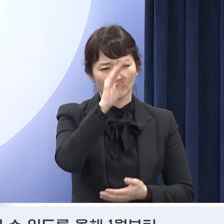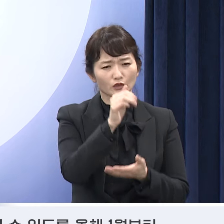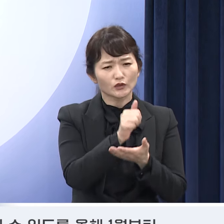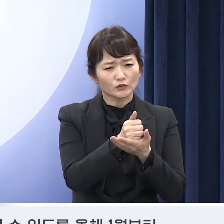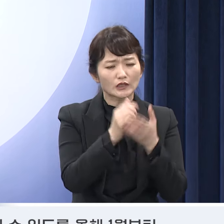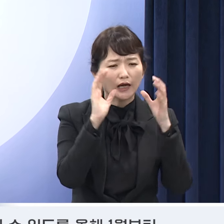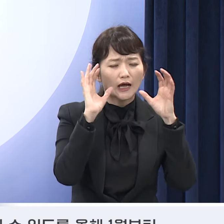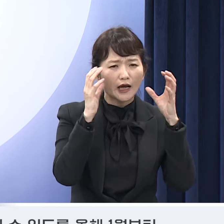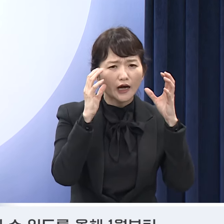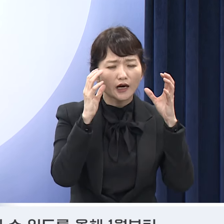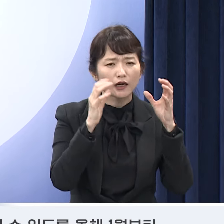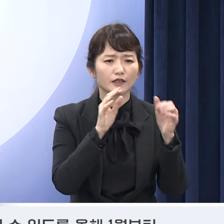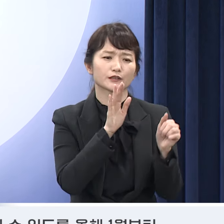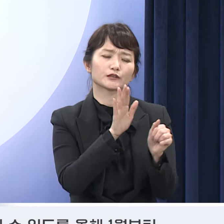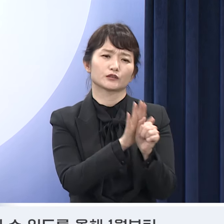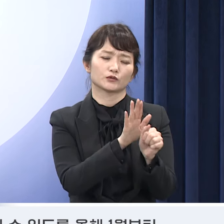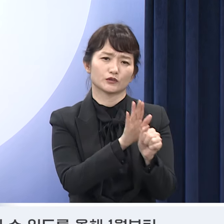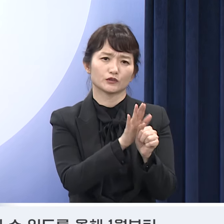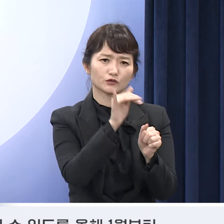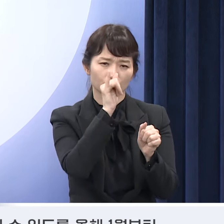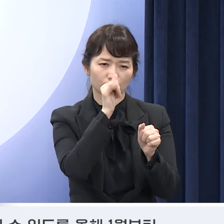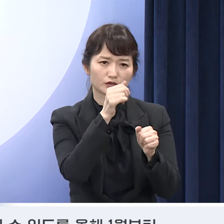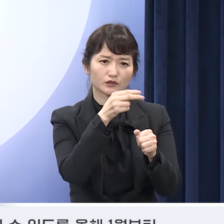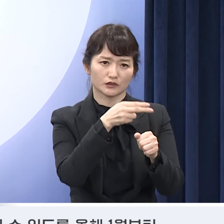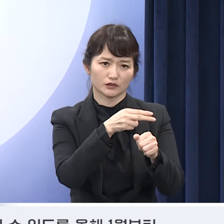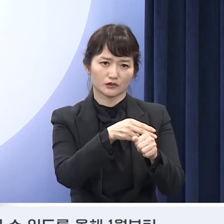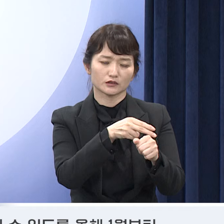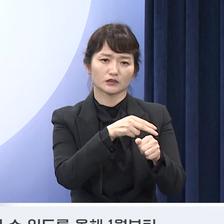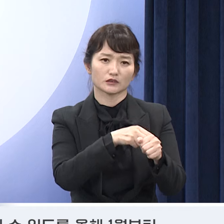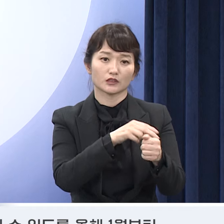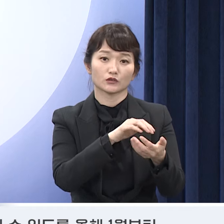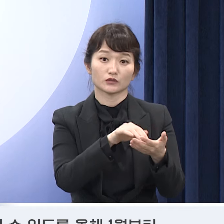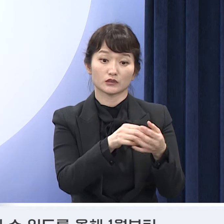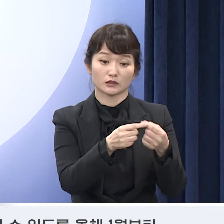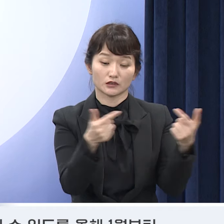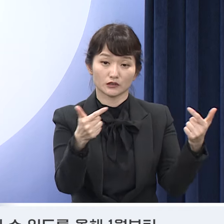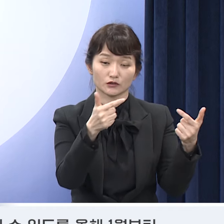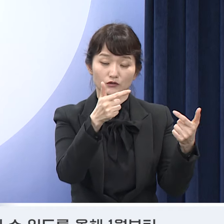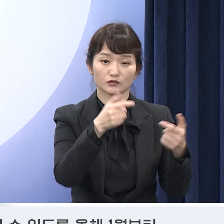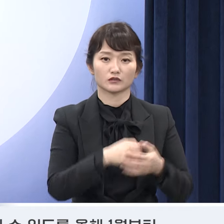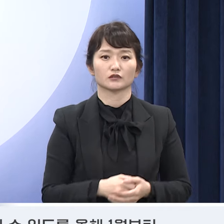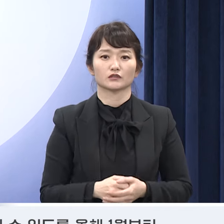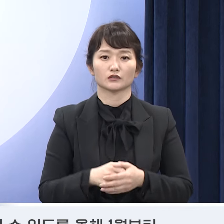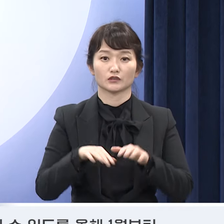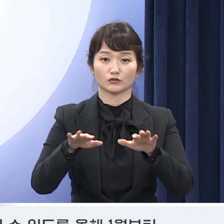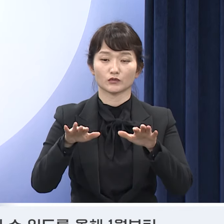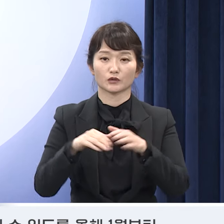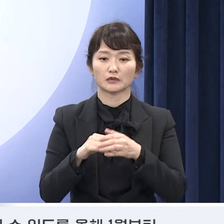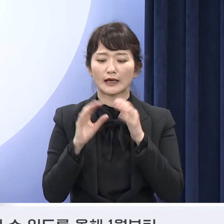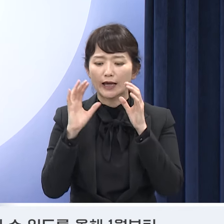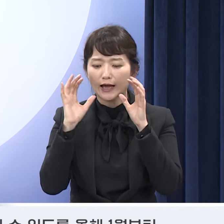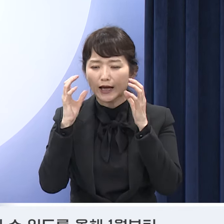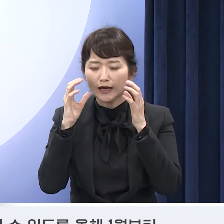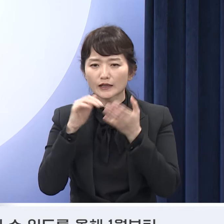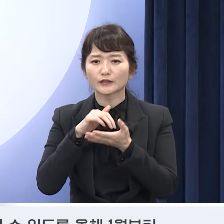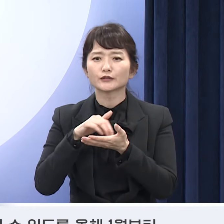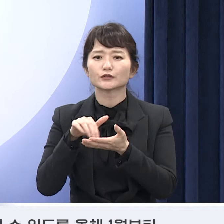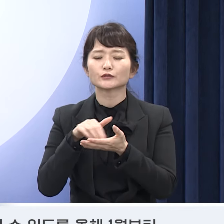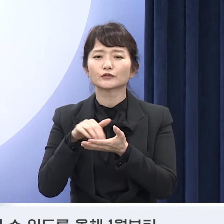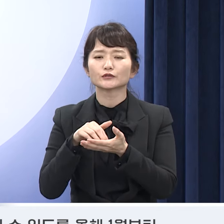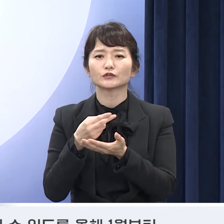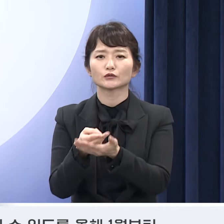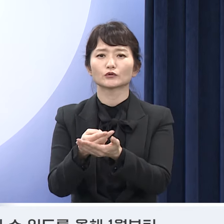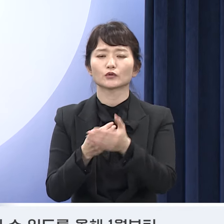충분한 인력이 갖춰질 수 있도록 올해 1월부터 신생아 중환자실 입원료를 최대 52만원에서